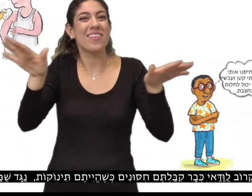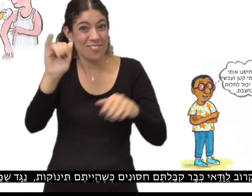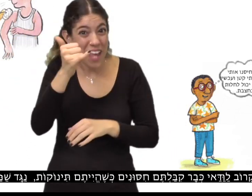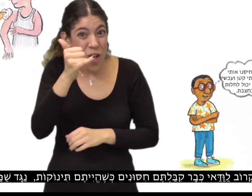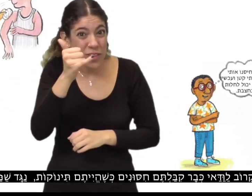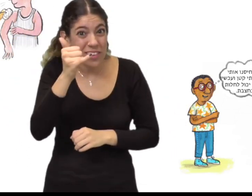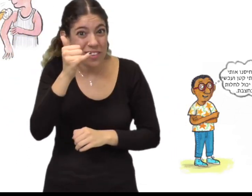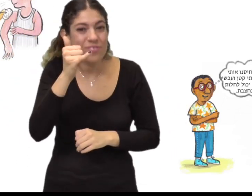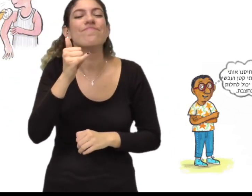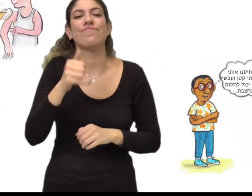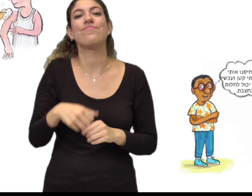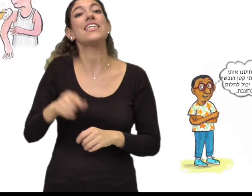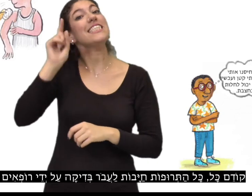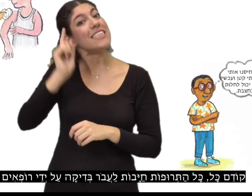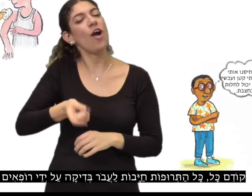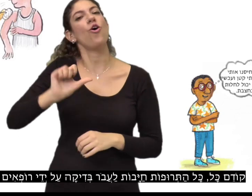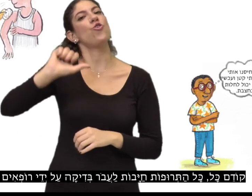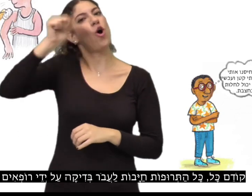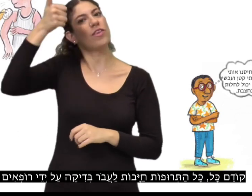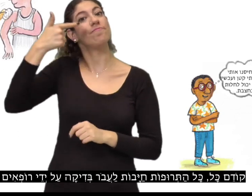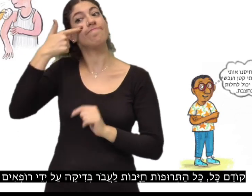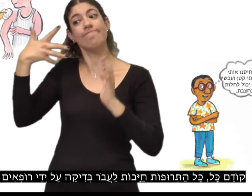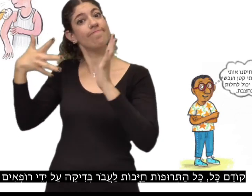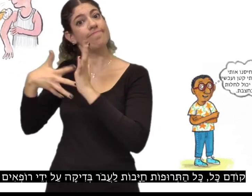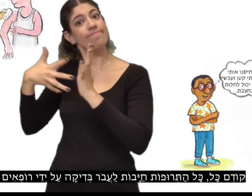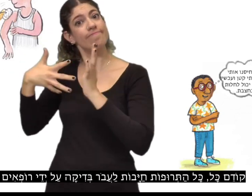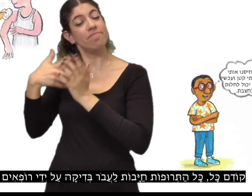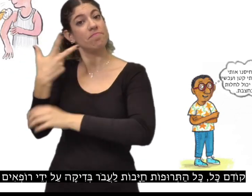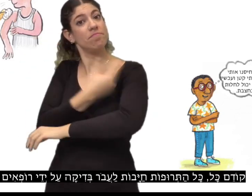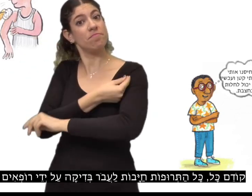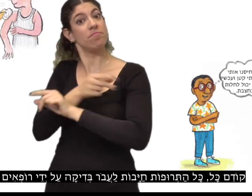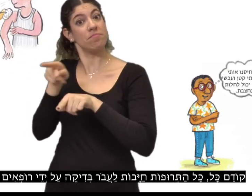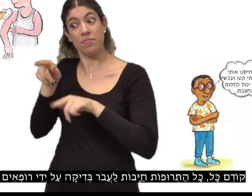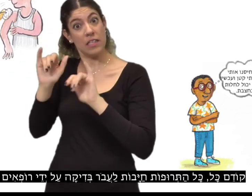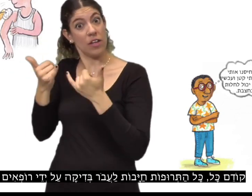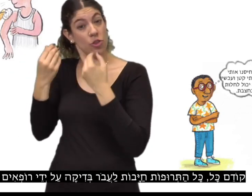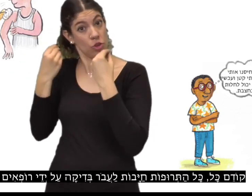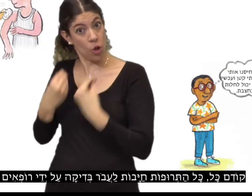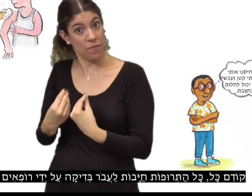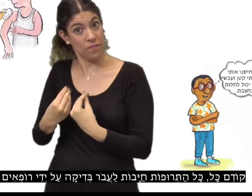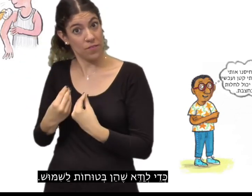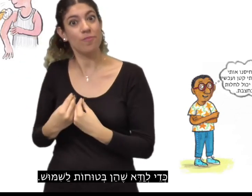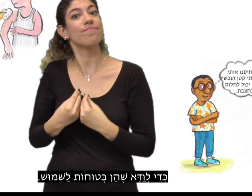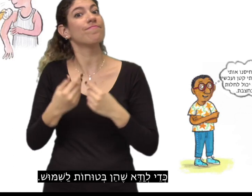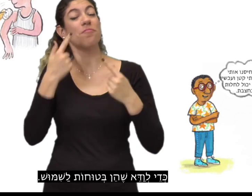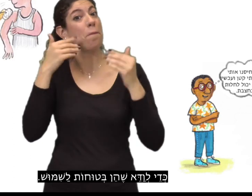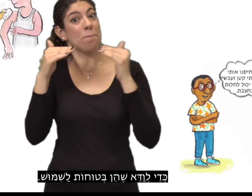נכון? קודם כל, כל התרופות חייבות לעבור בדיקה על ידי רופאים ומדענים כדי